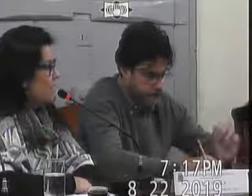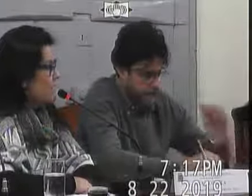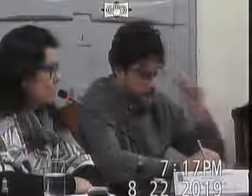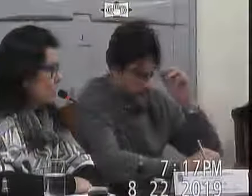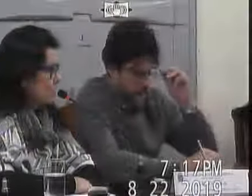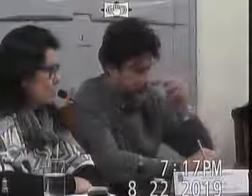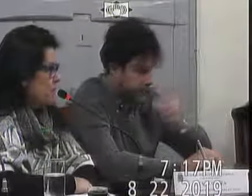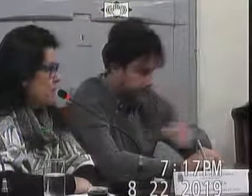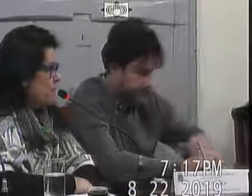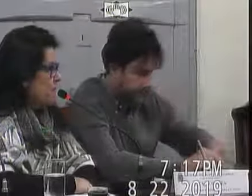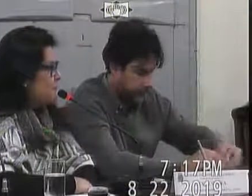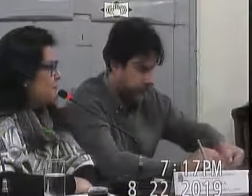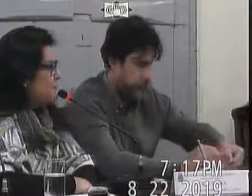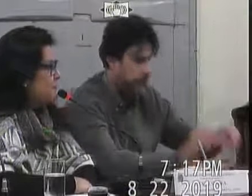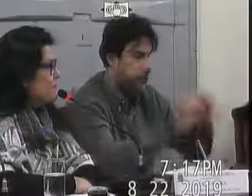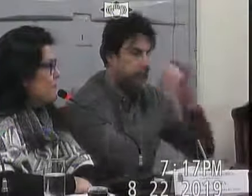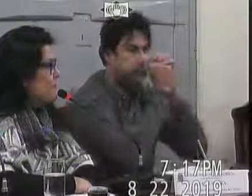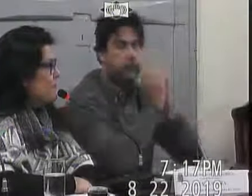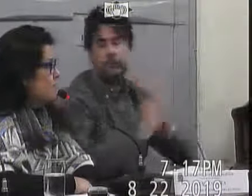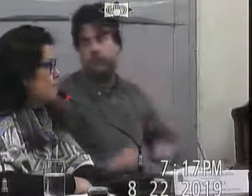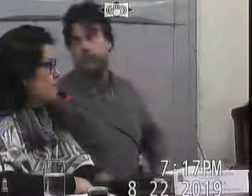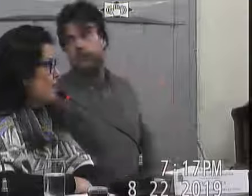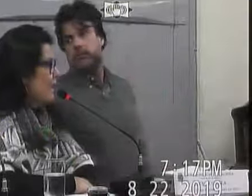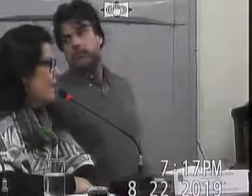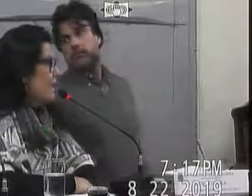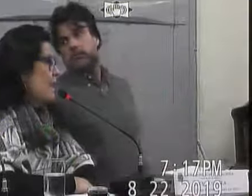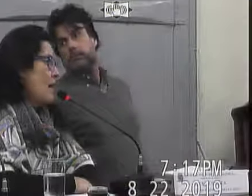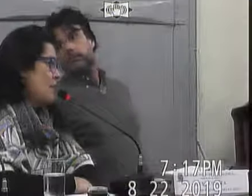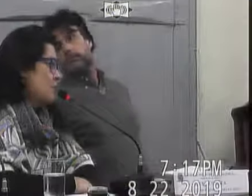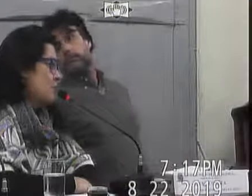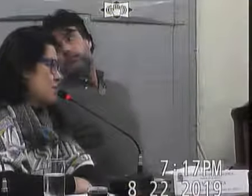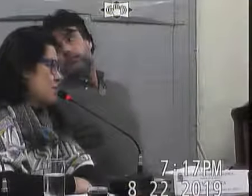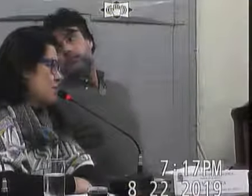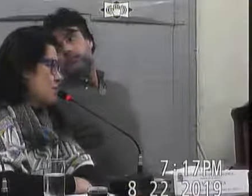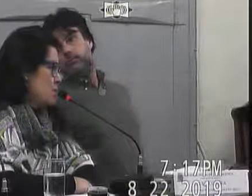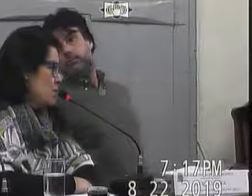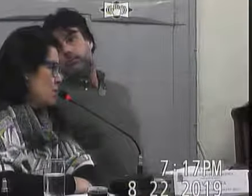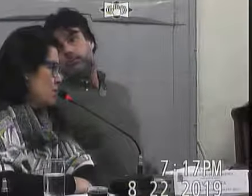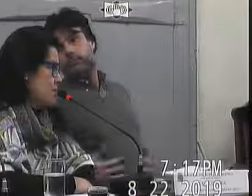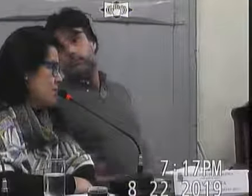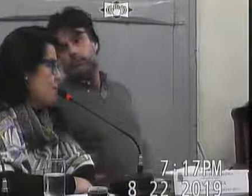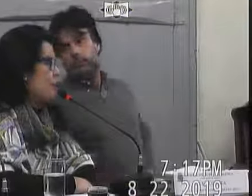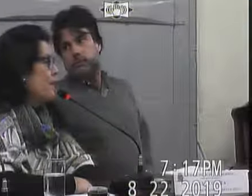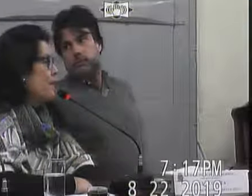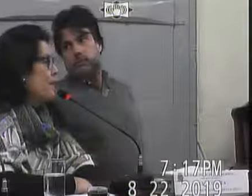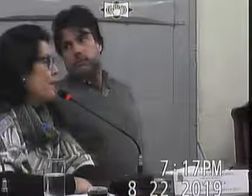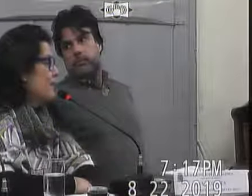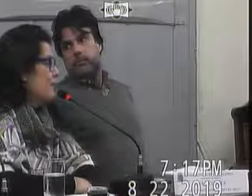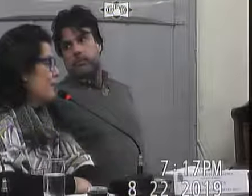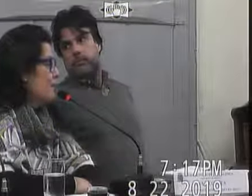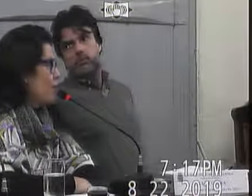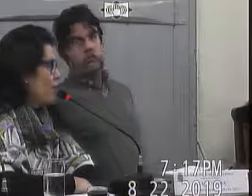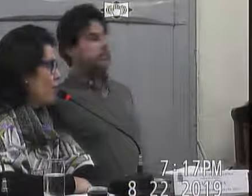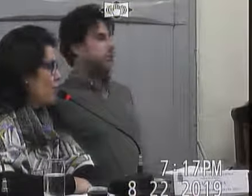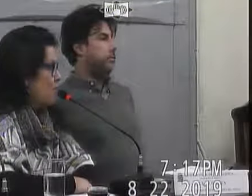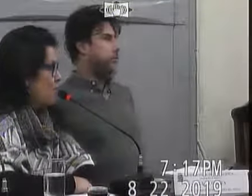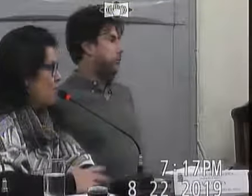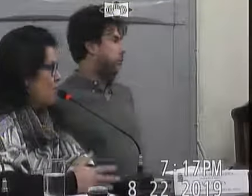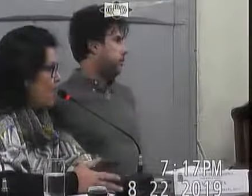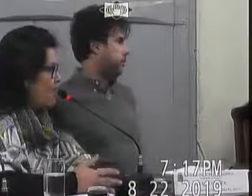relação a creche para o domingas nós temos lá a junção de duas turmas né o